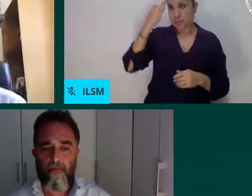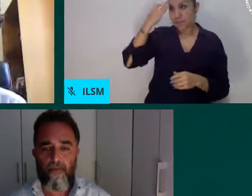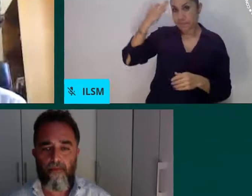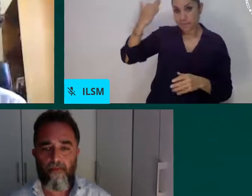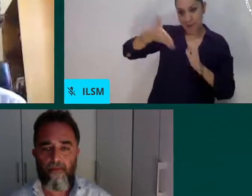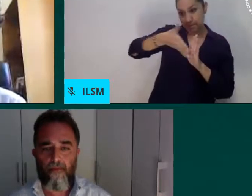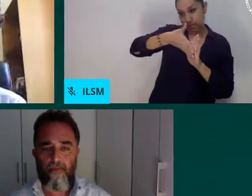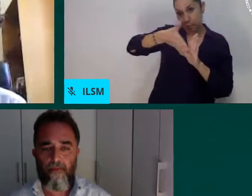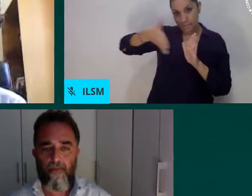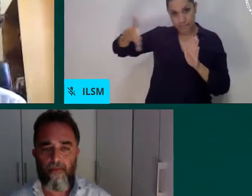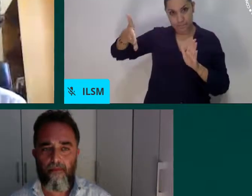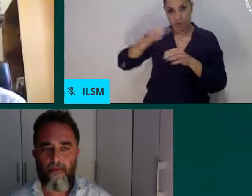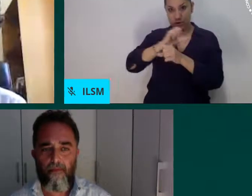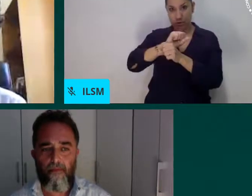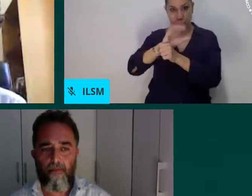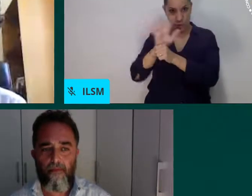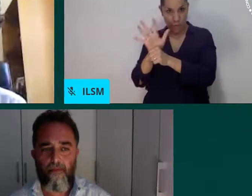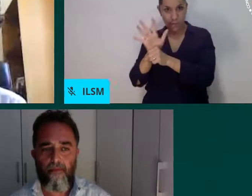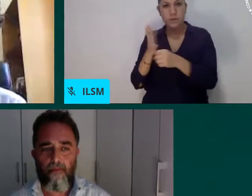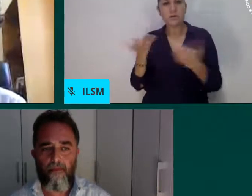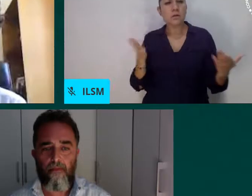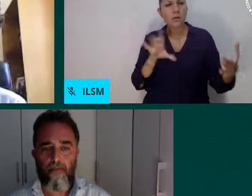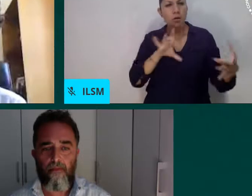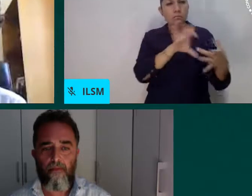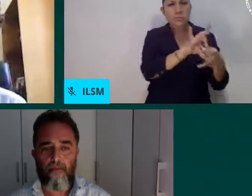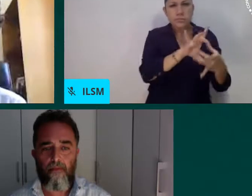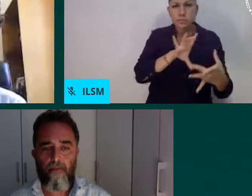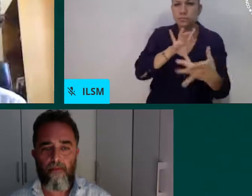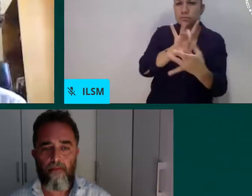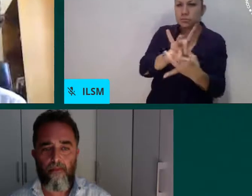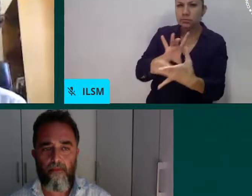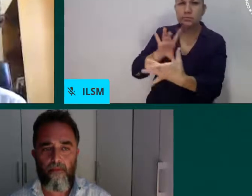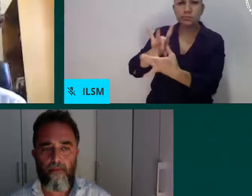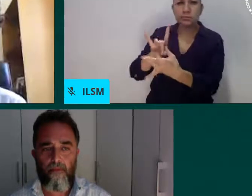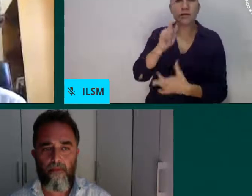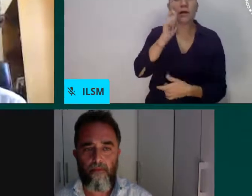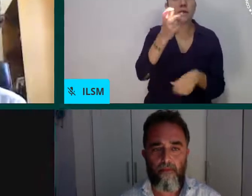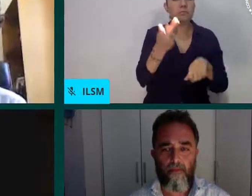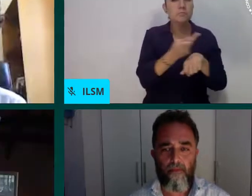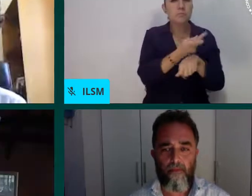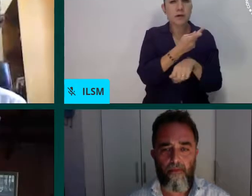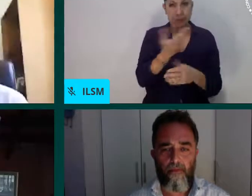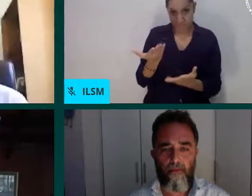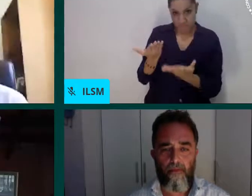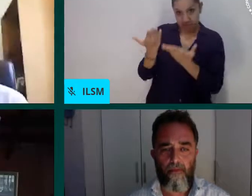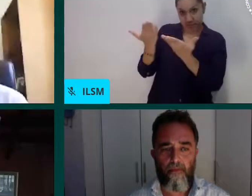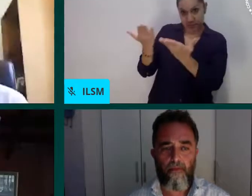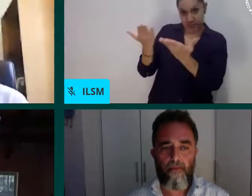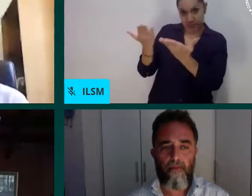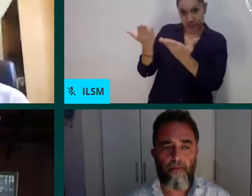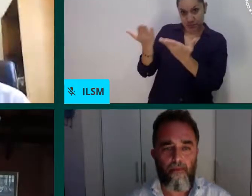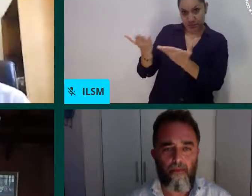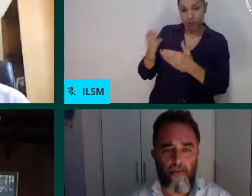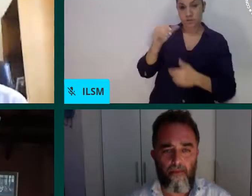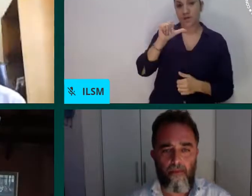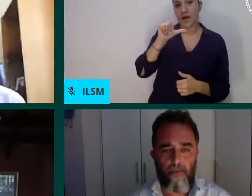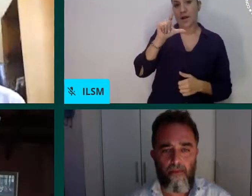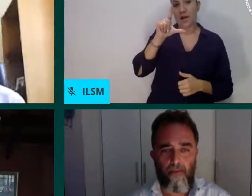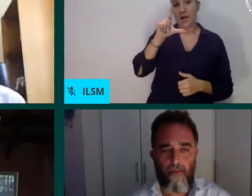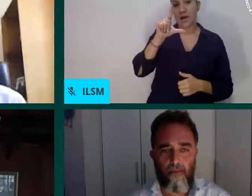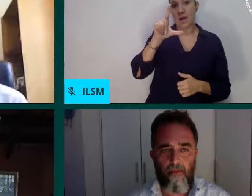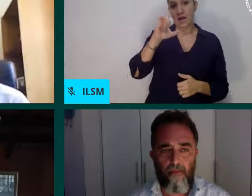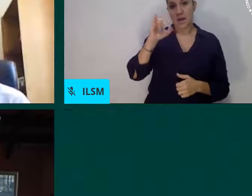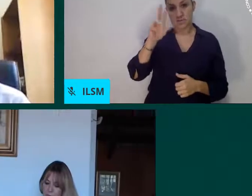humana. Me gustaría tal vez, Alejandra, que empecemos contigo y nos cuentes cómo ha sido en este